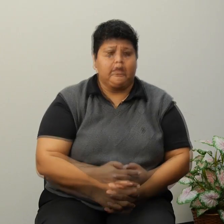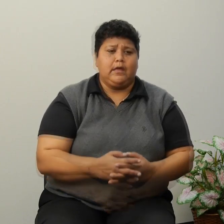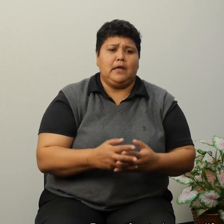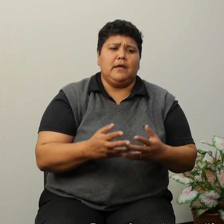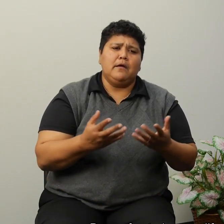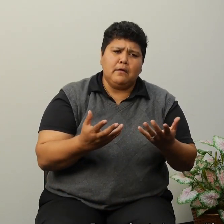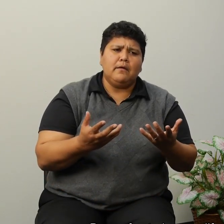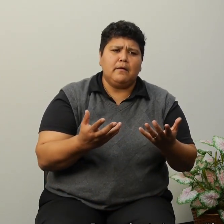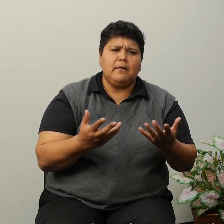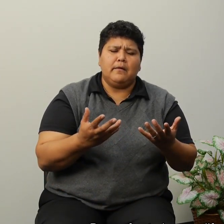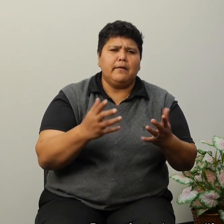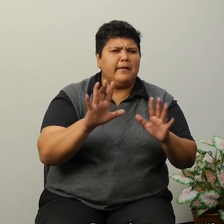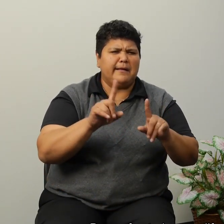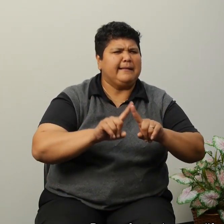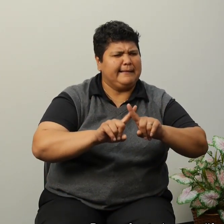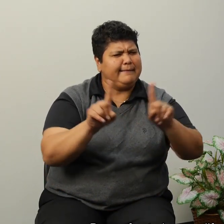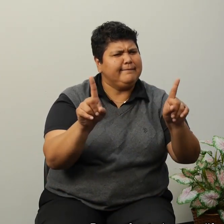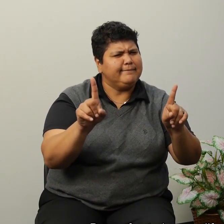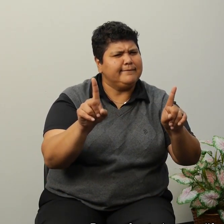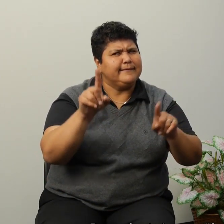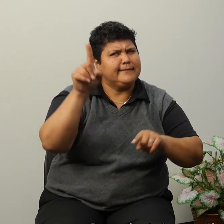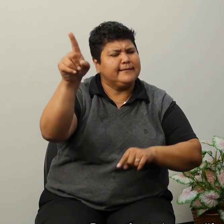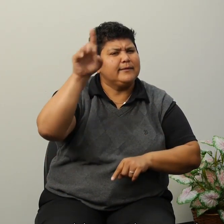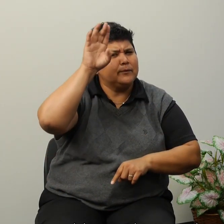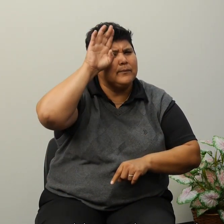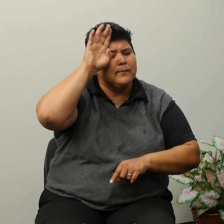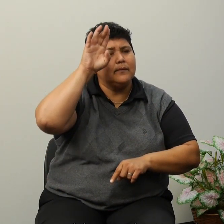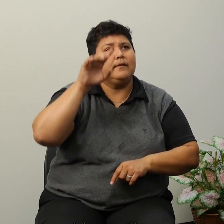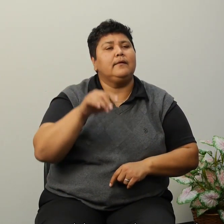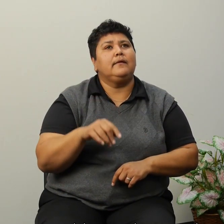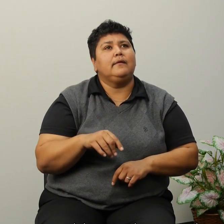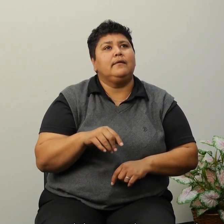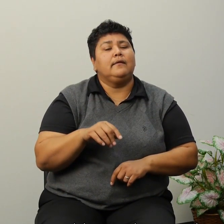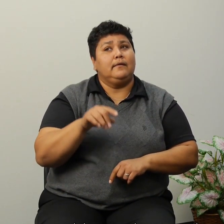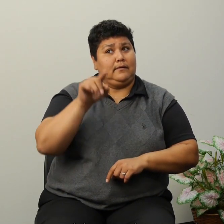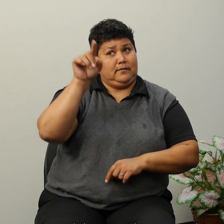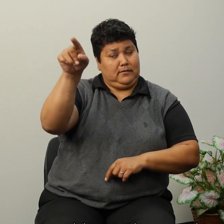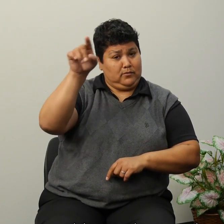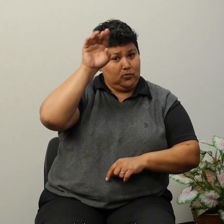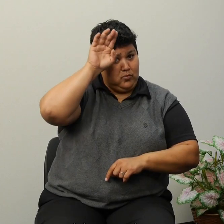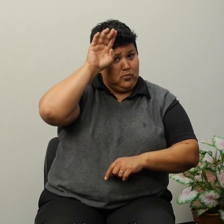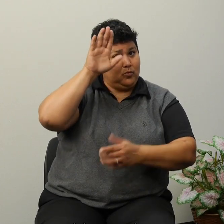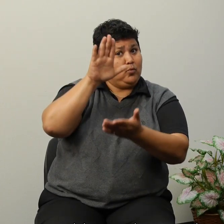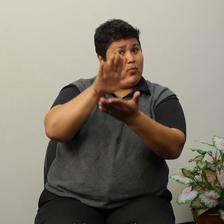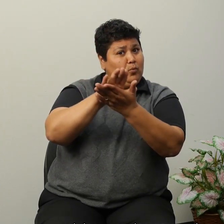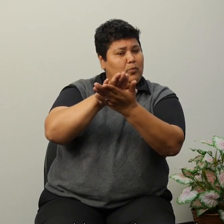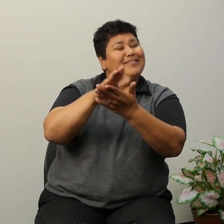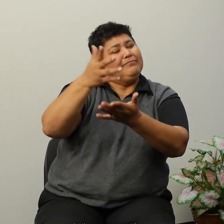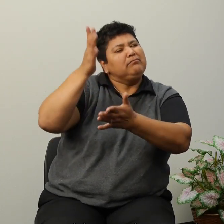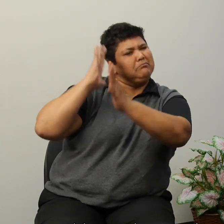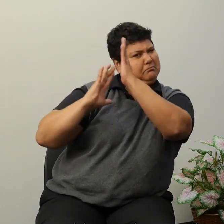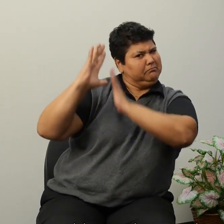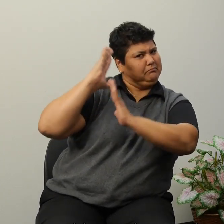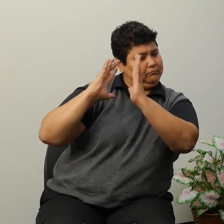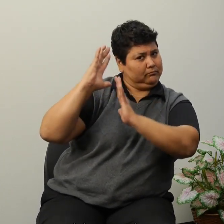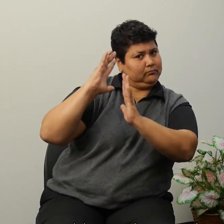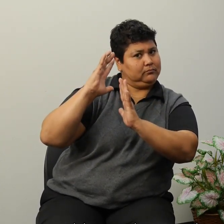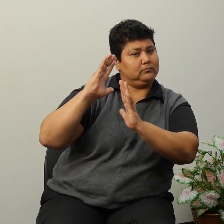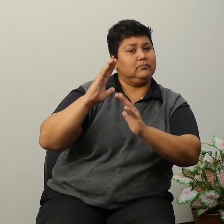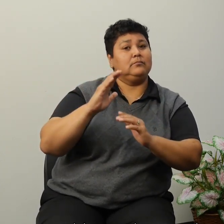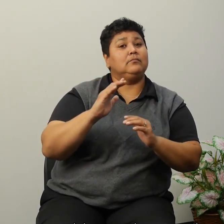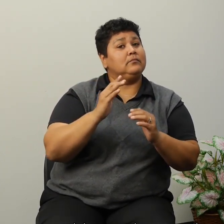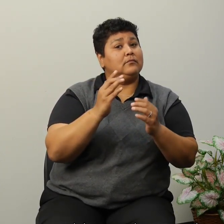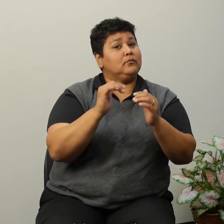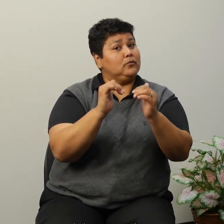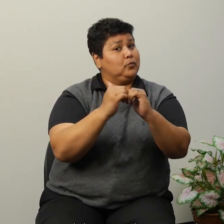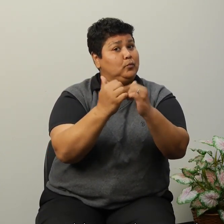Bueno, fue todo muy diferente porque en Cuba en las escuelas en ese tiempo le ponían